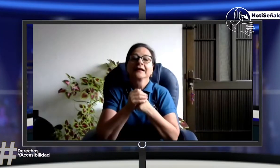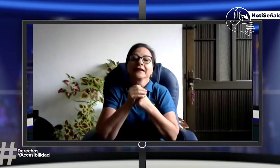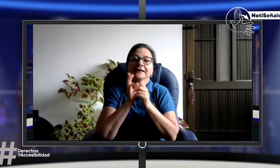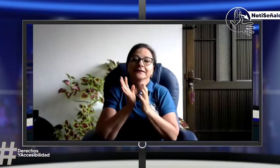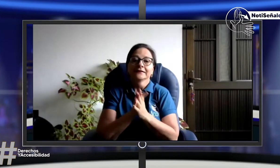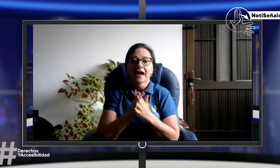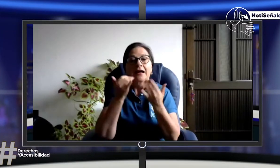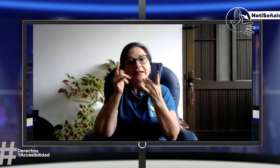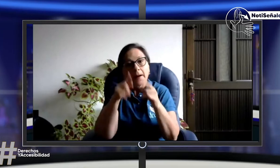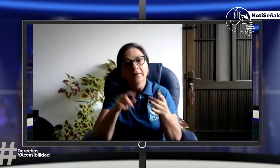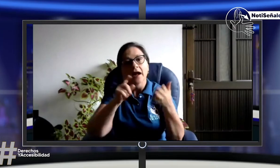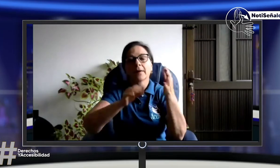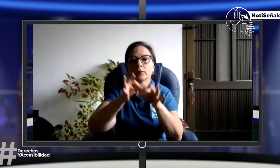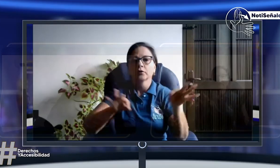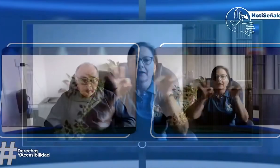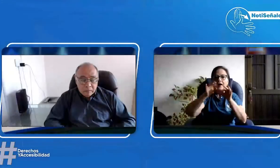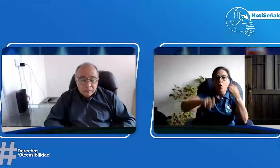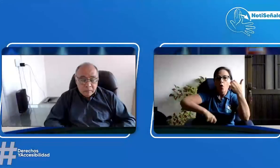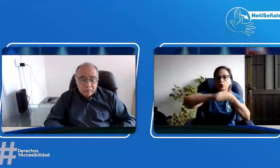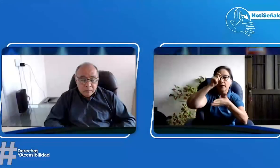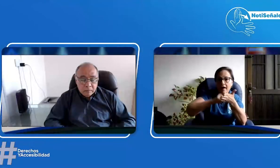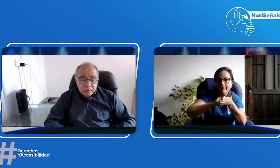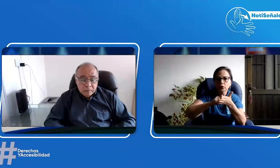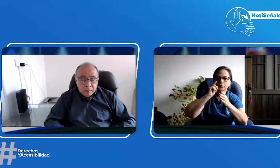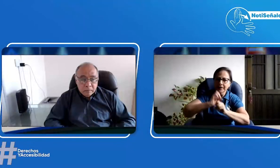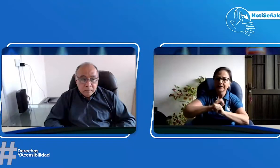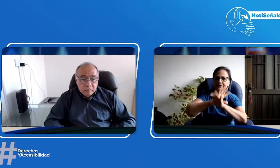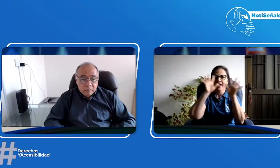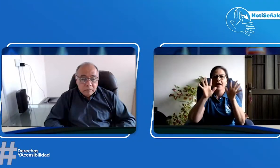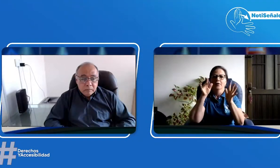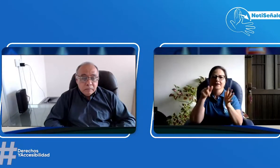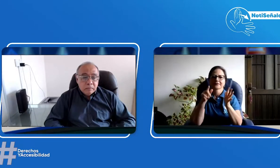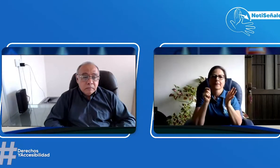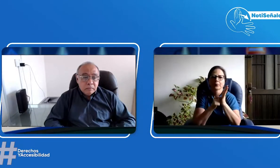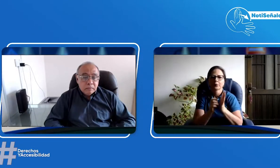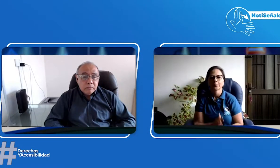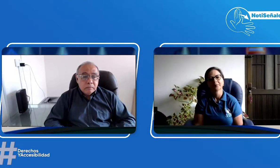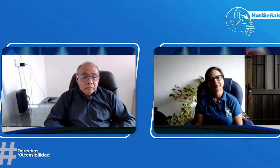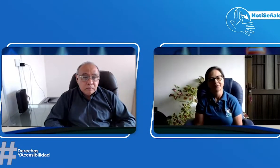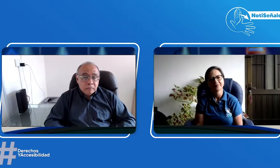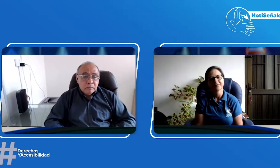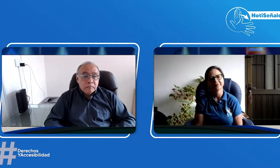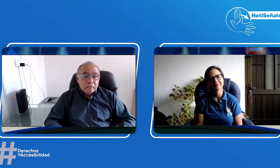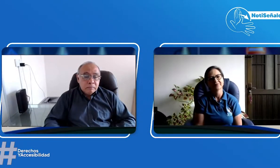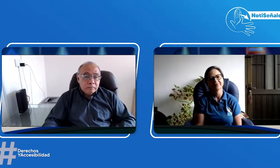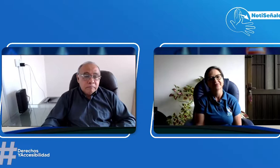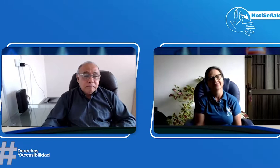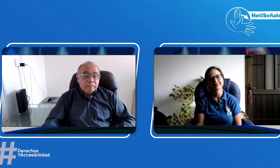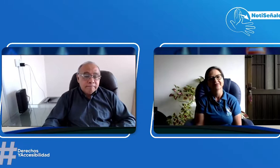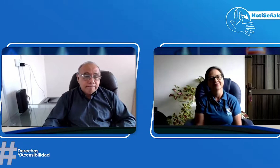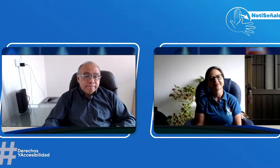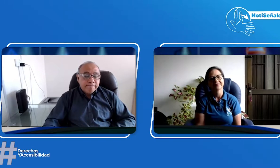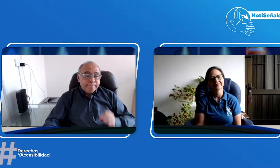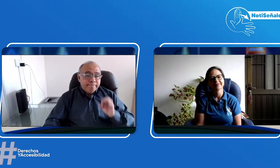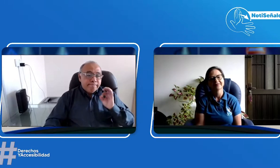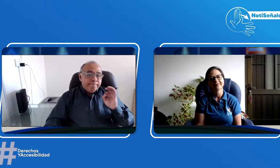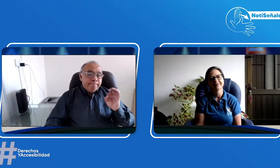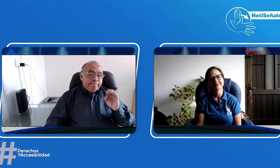pensarnos esto. Y creo que es relevante también hablar de la contratación relacionada a la educación.